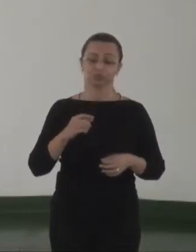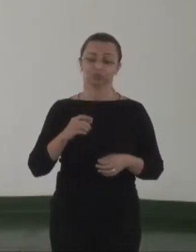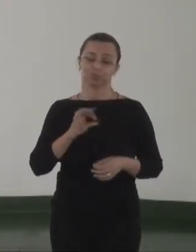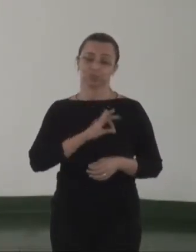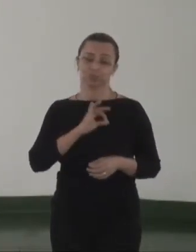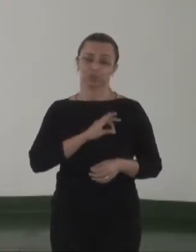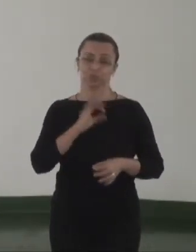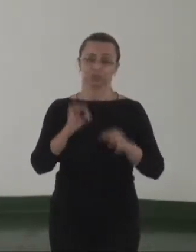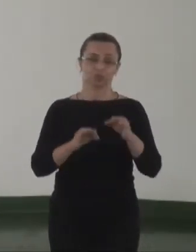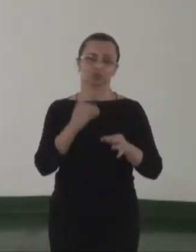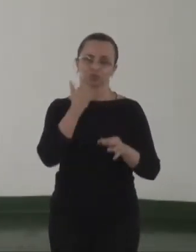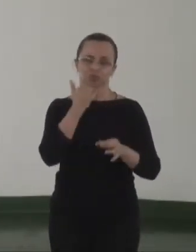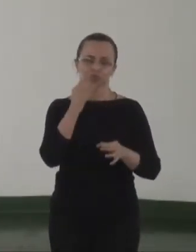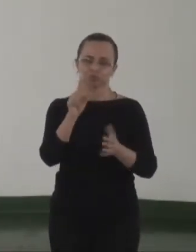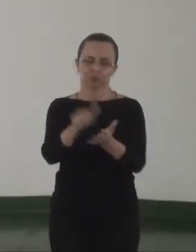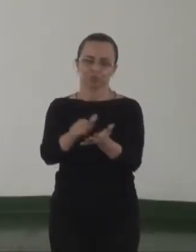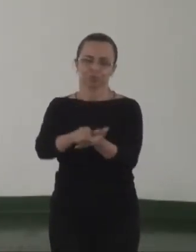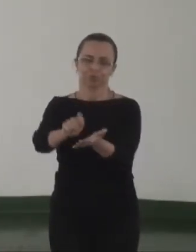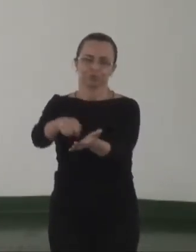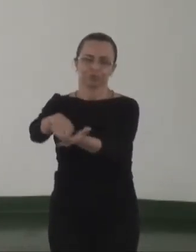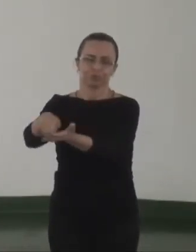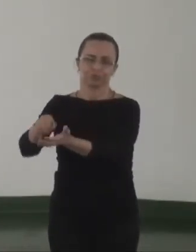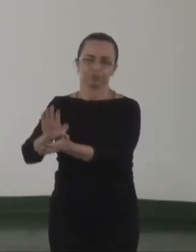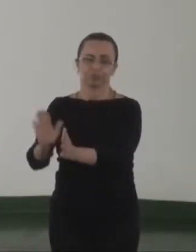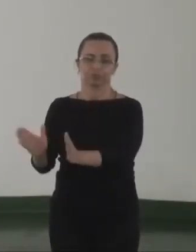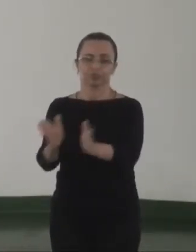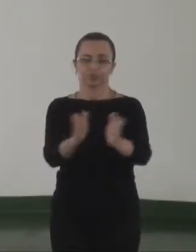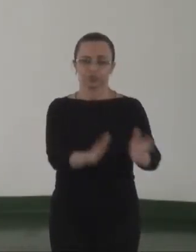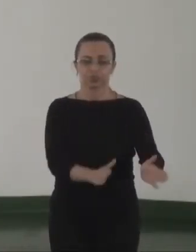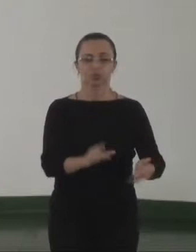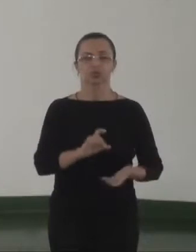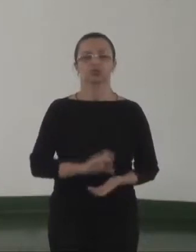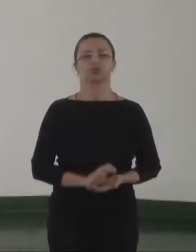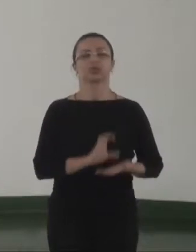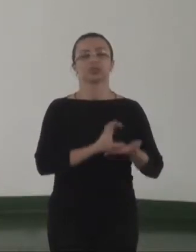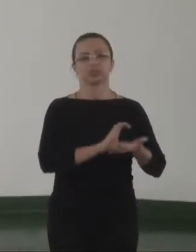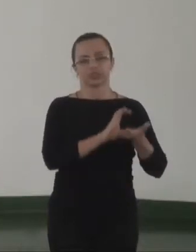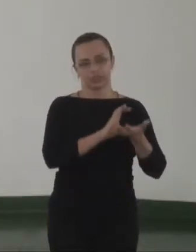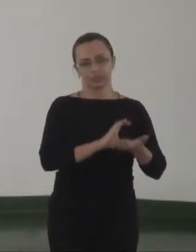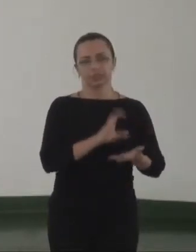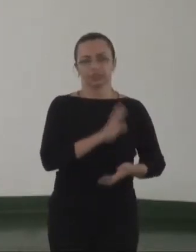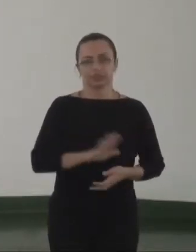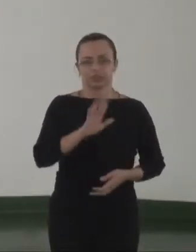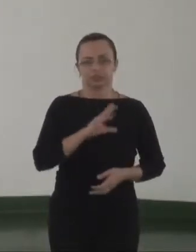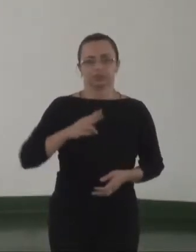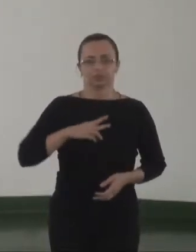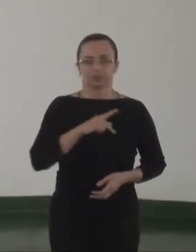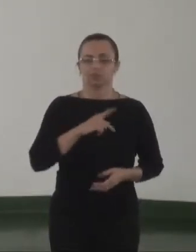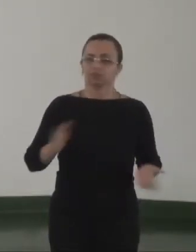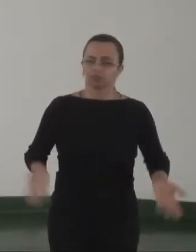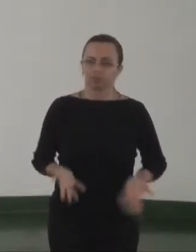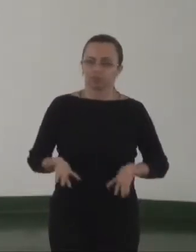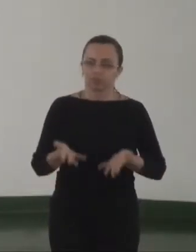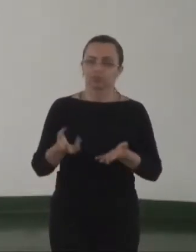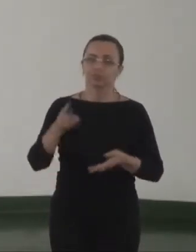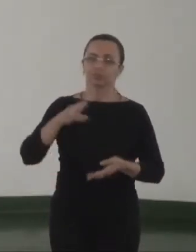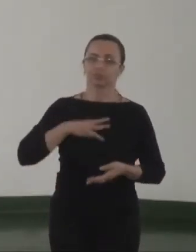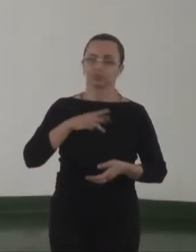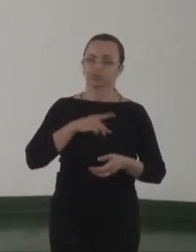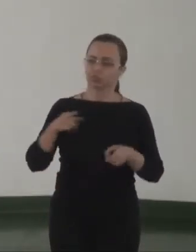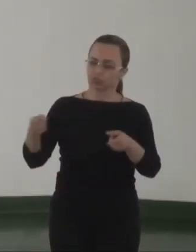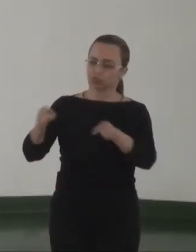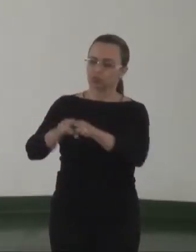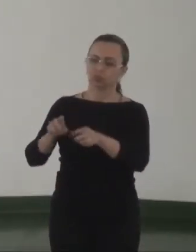só para papel. Que o Conselho Nacional do Ministério Público fomente a integração do MP com os movimentos